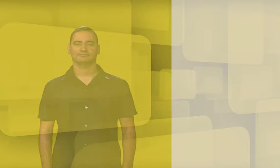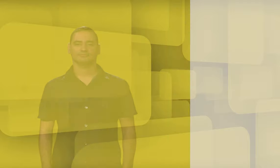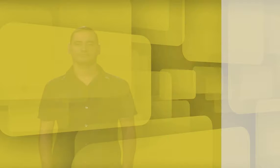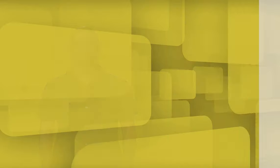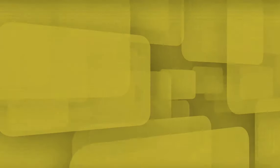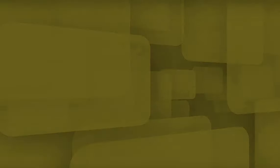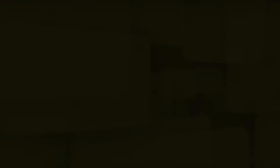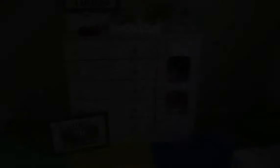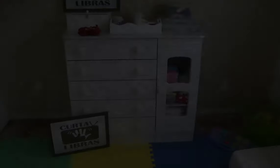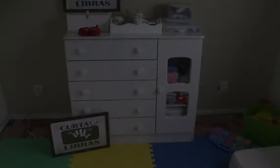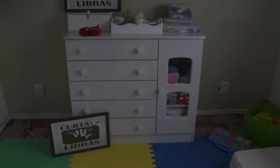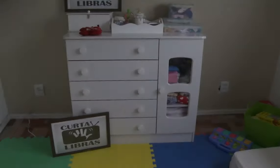Amém.